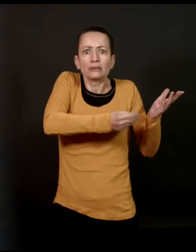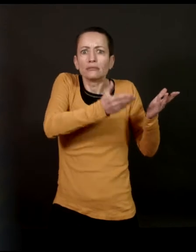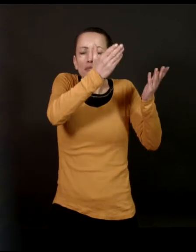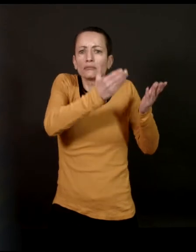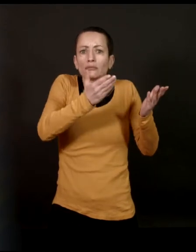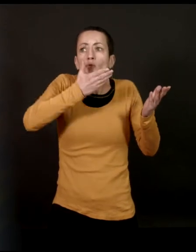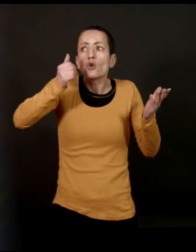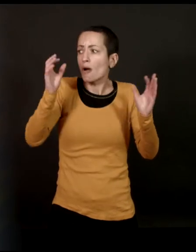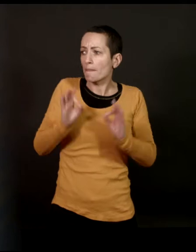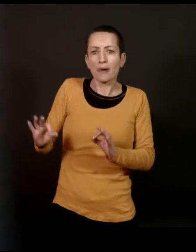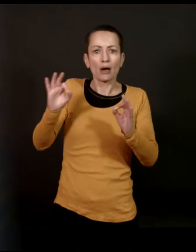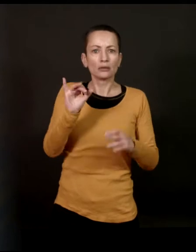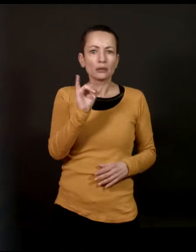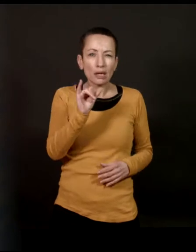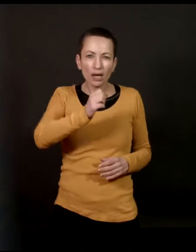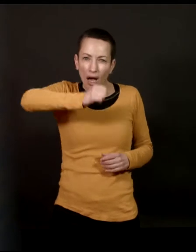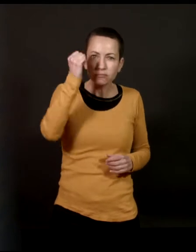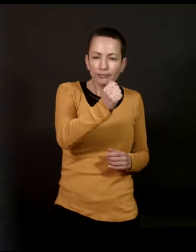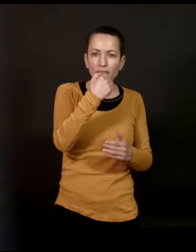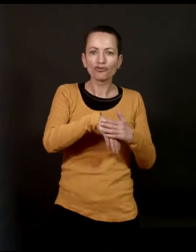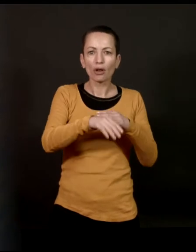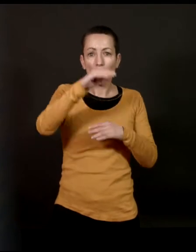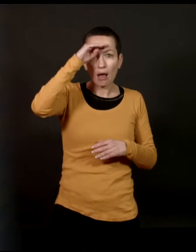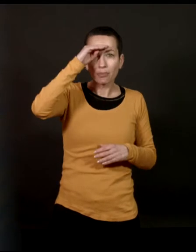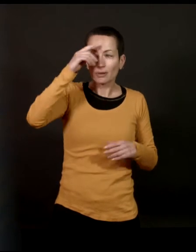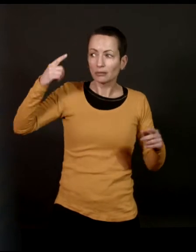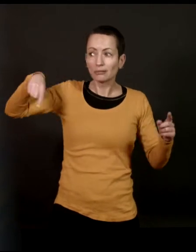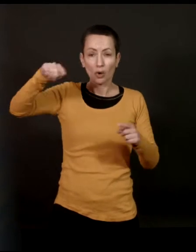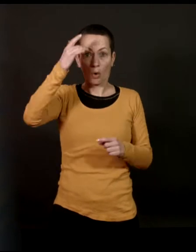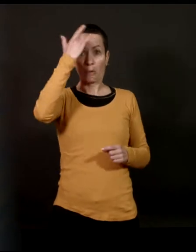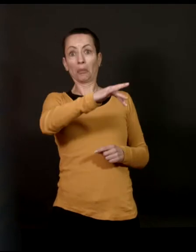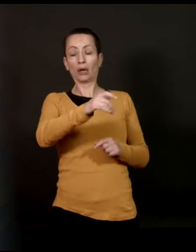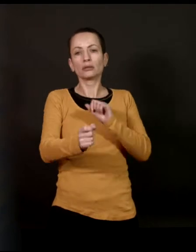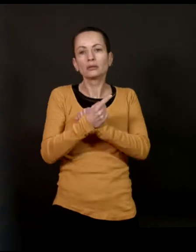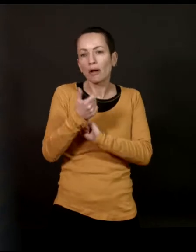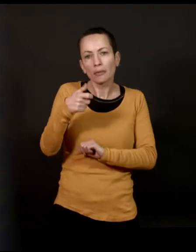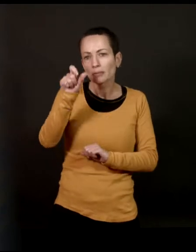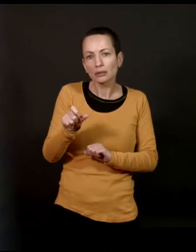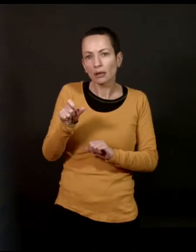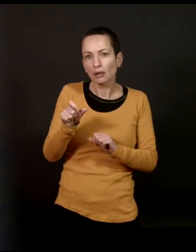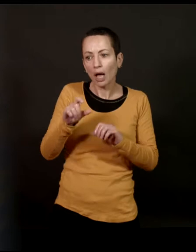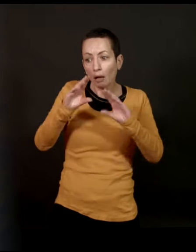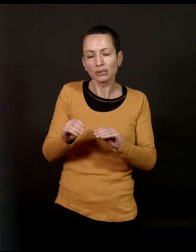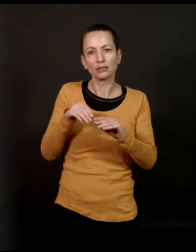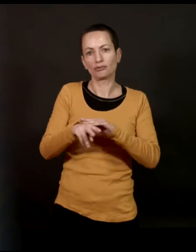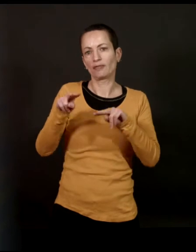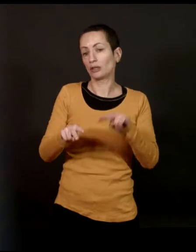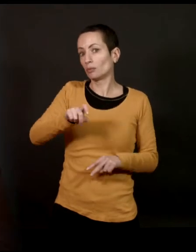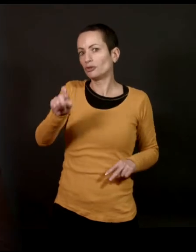bien vue qu'on peut l'être. Donc, qui peut assassiner Catherine Burgot dans une poste que personne ne connaît, si ce n'est l'un d'entre nous ?